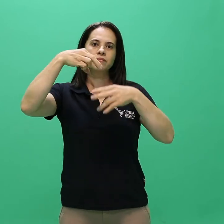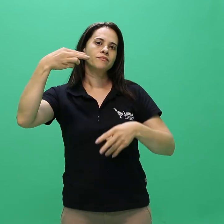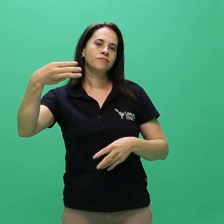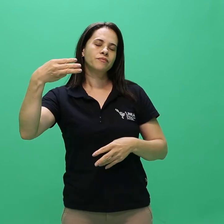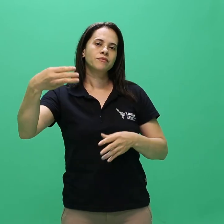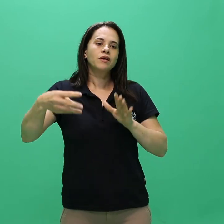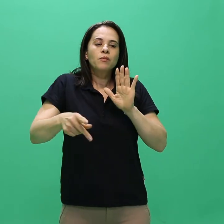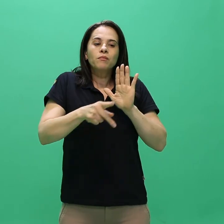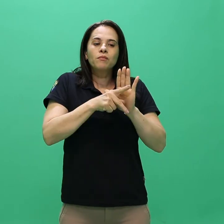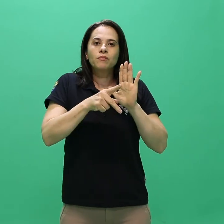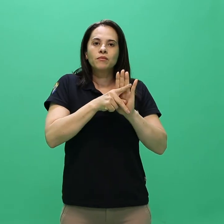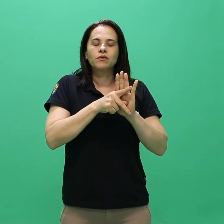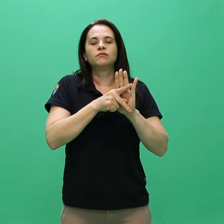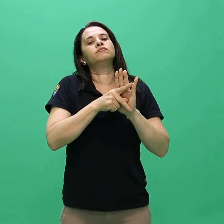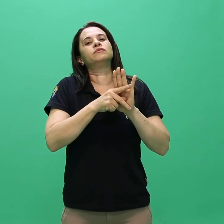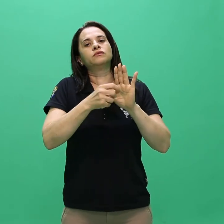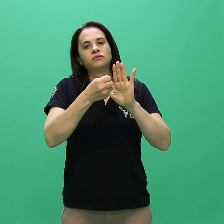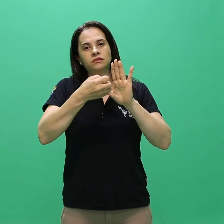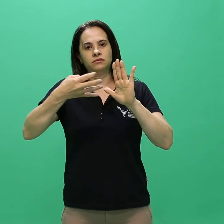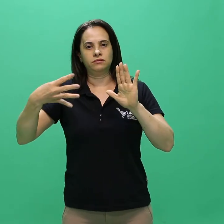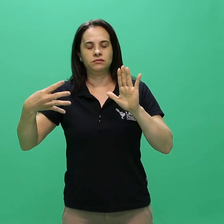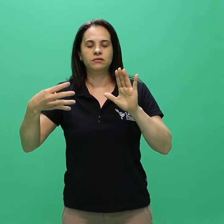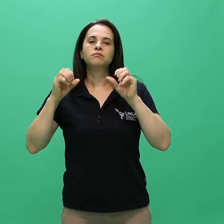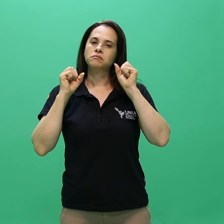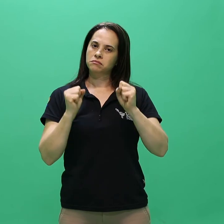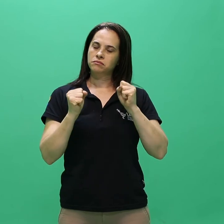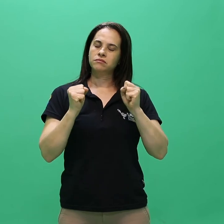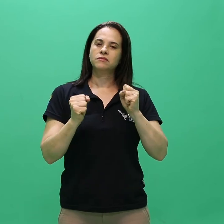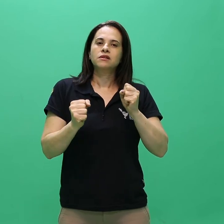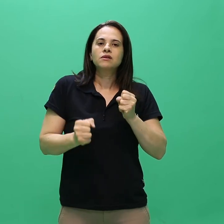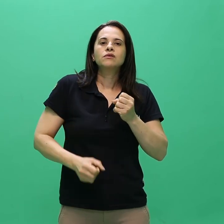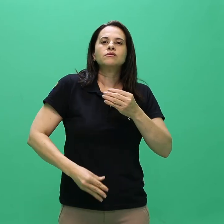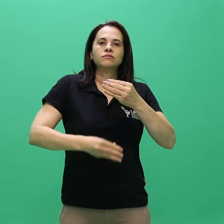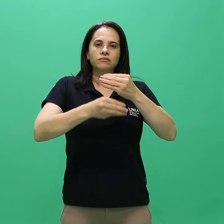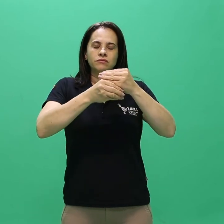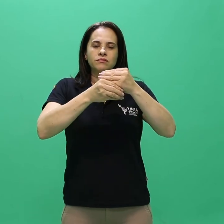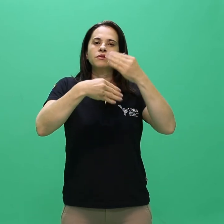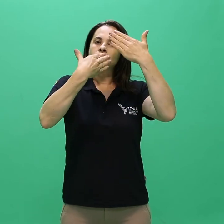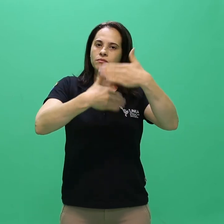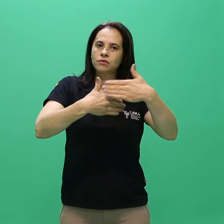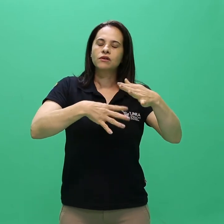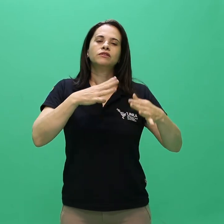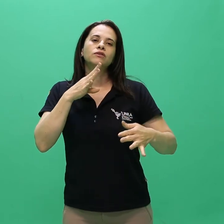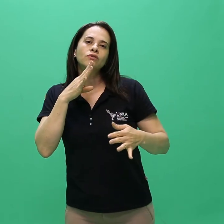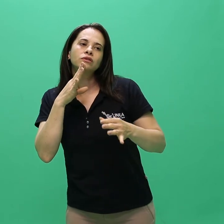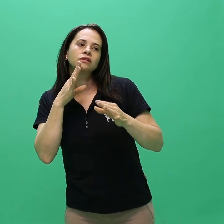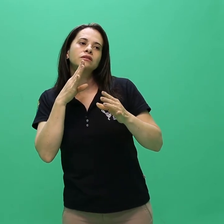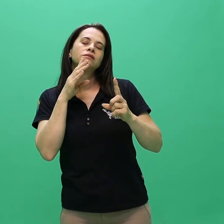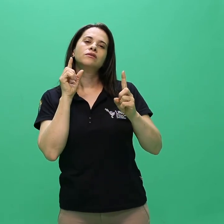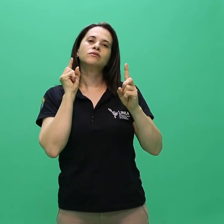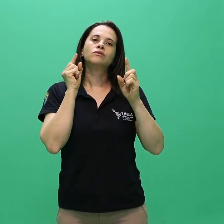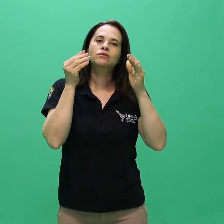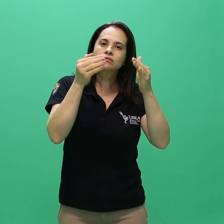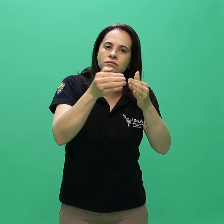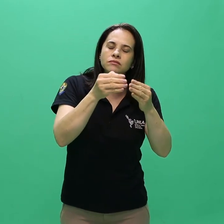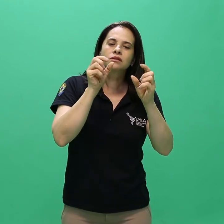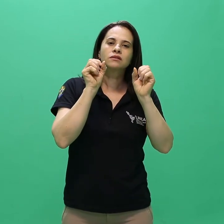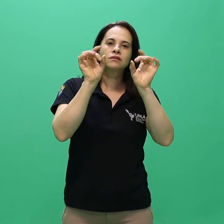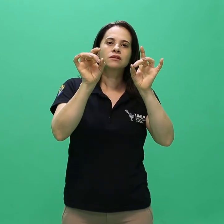conhecimento específico, de redação, bancas de entrevista, bem como a solicitação de documentos